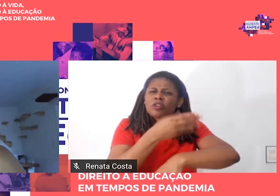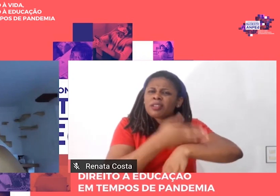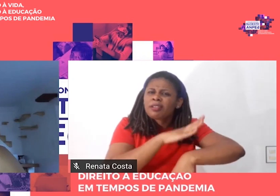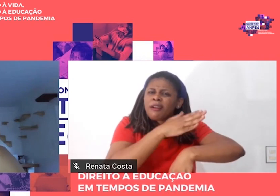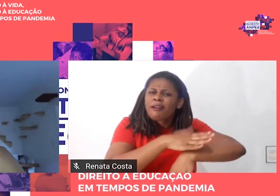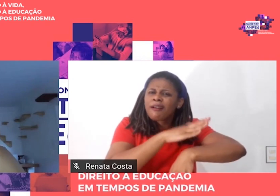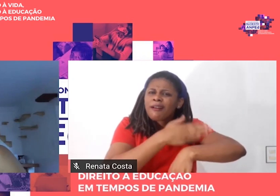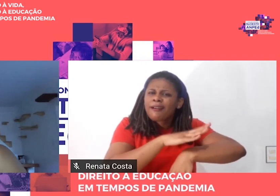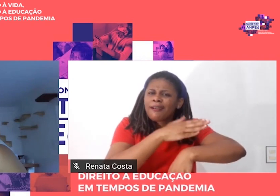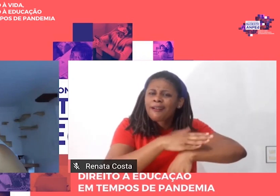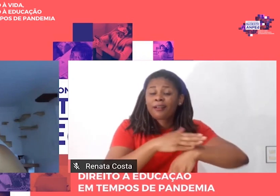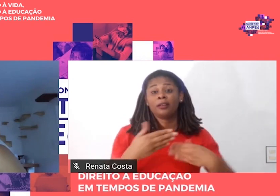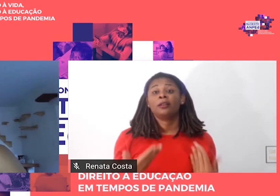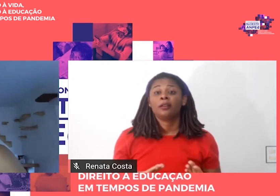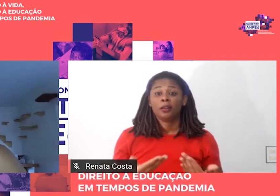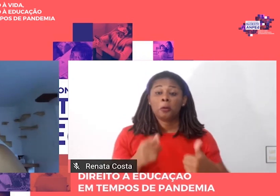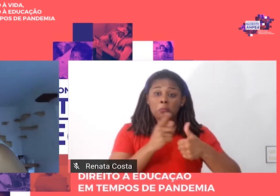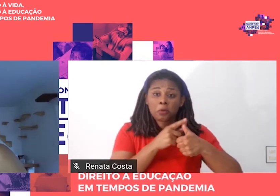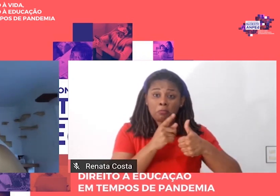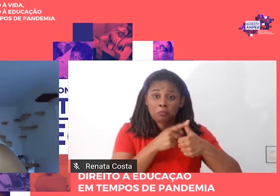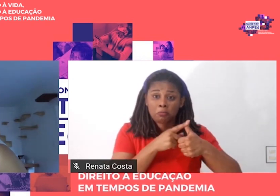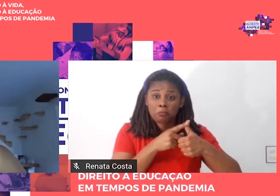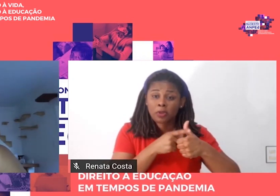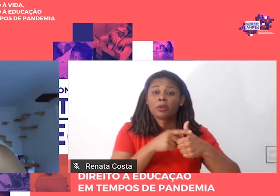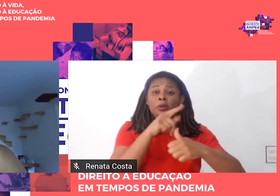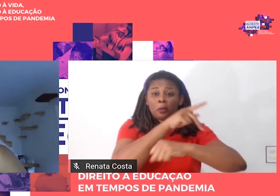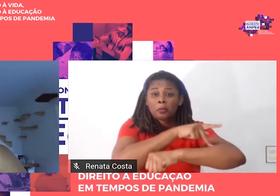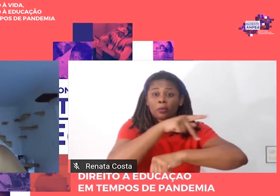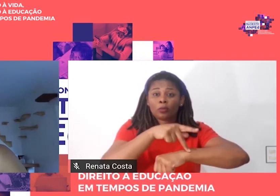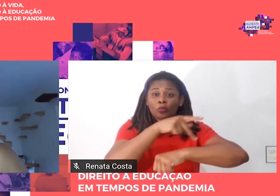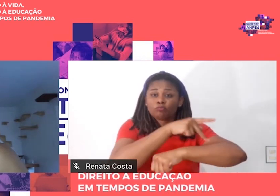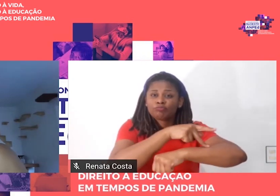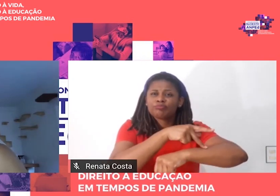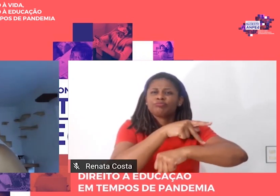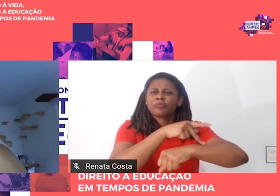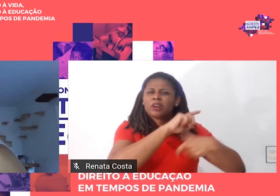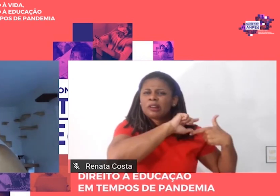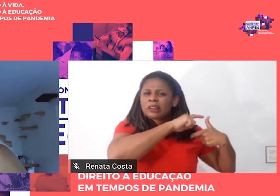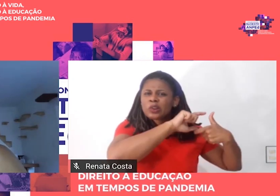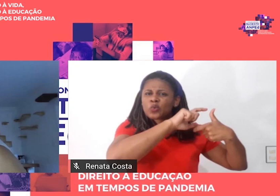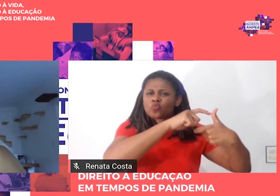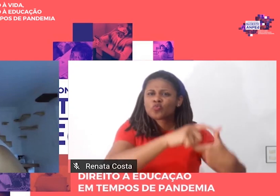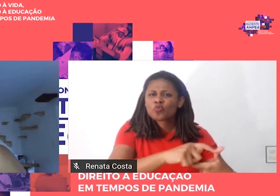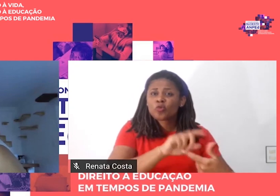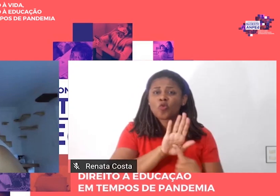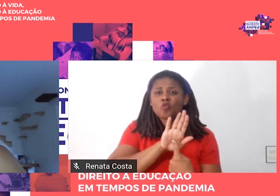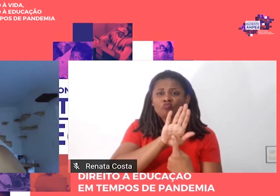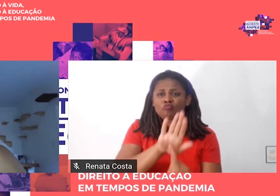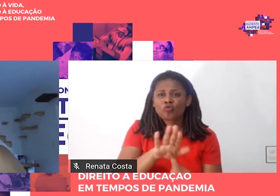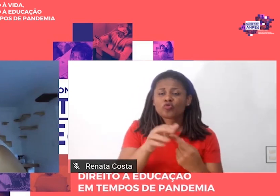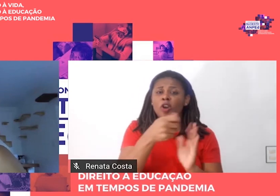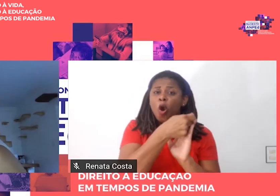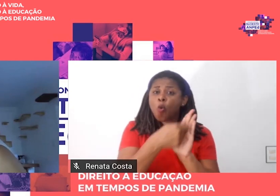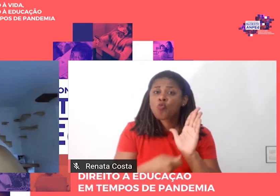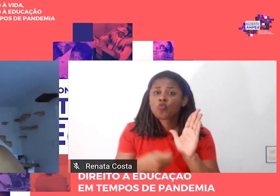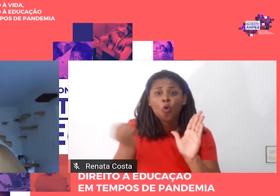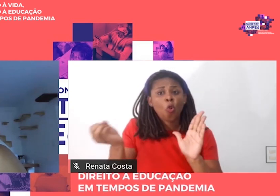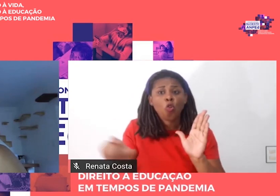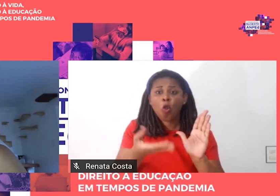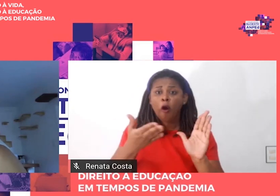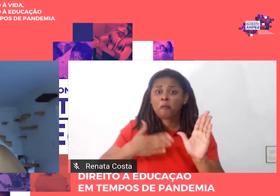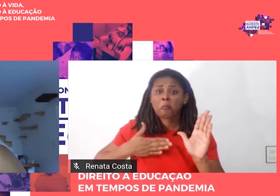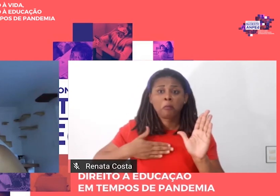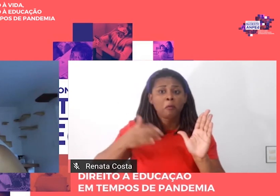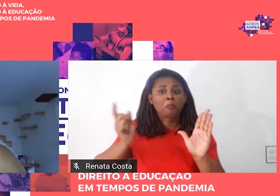pedagogia tradicional, a exposição do autor não me foi inédita, tanto pelo que eu já